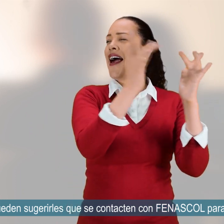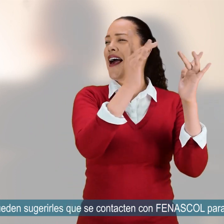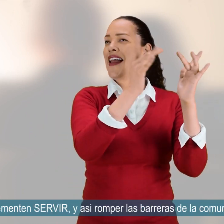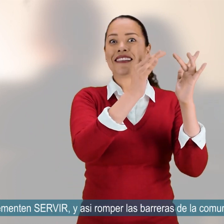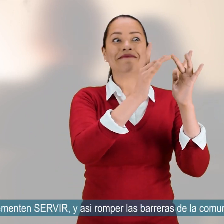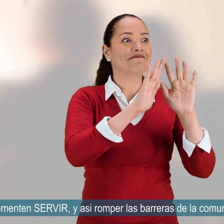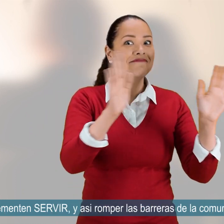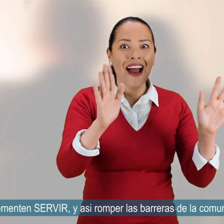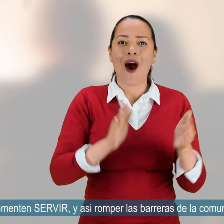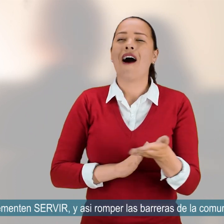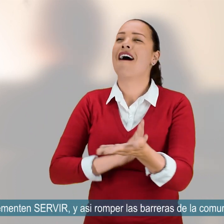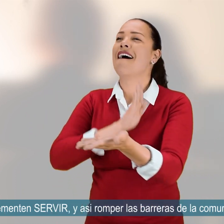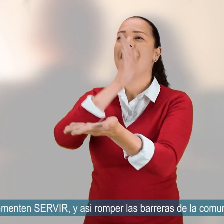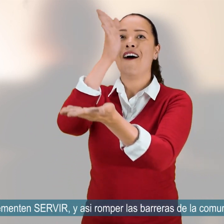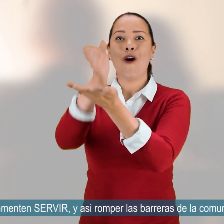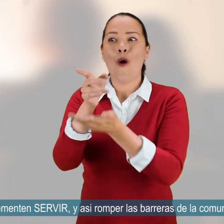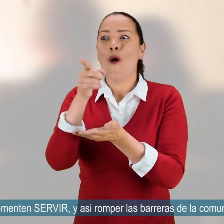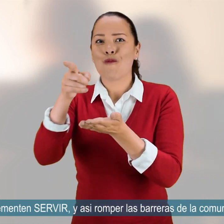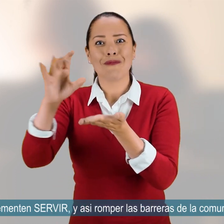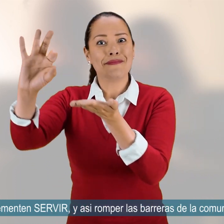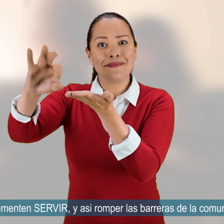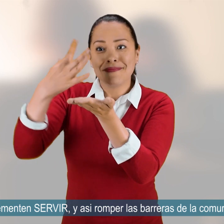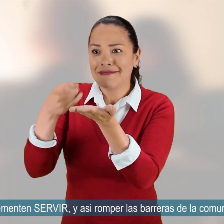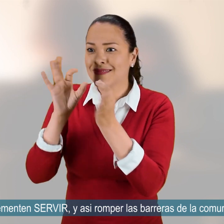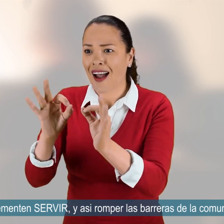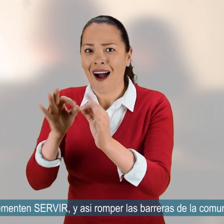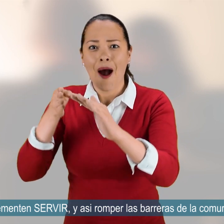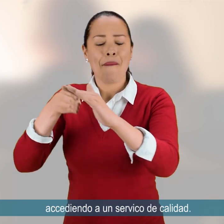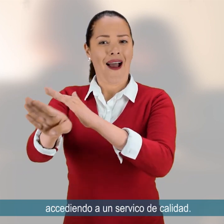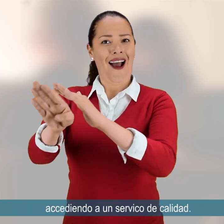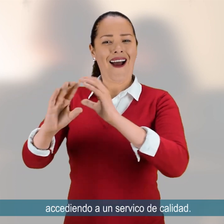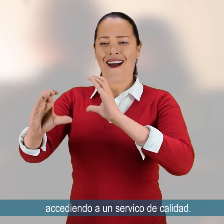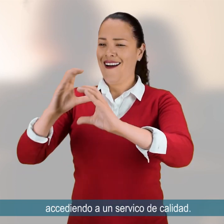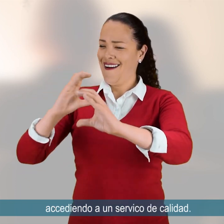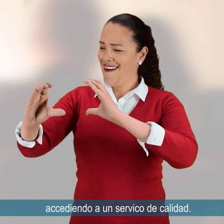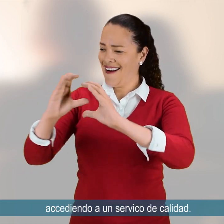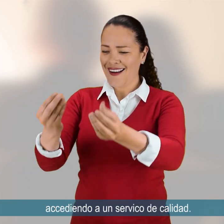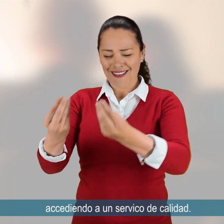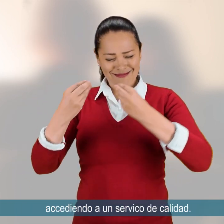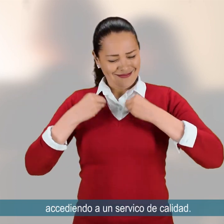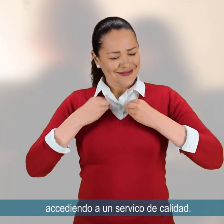Servir y así romper las barreras de la comunicación accediendo a un servicio de calidad.